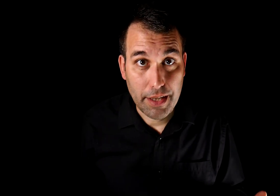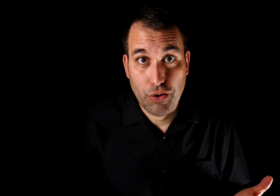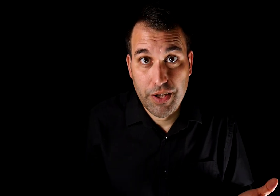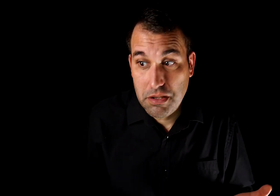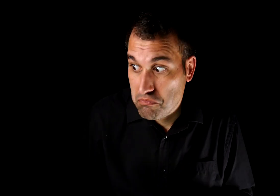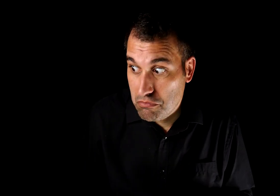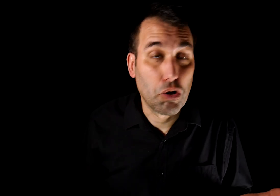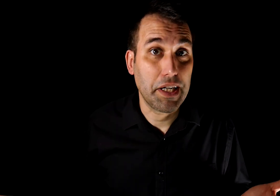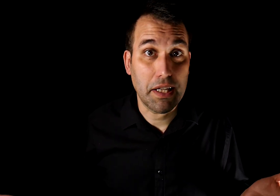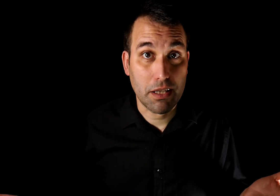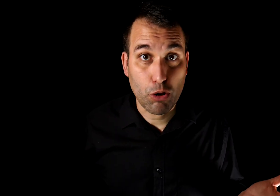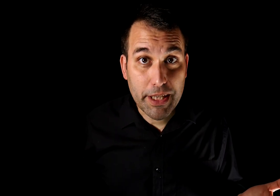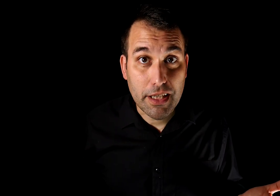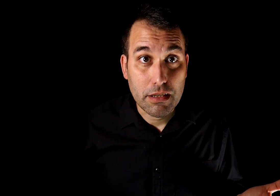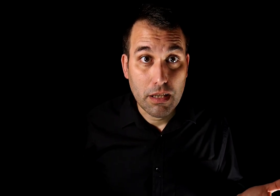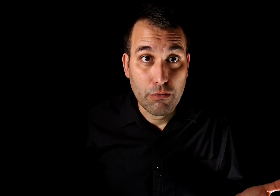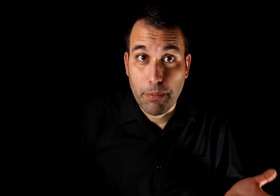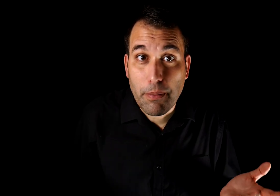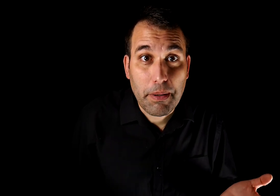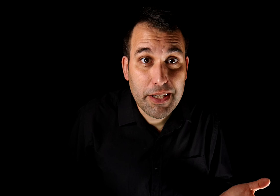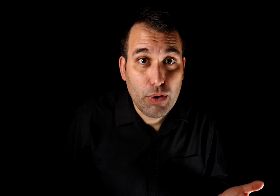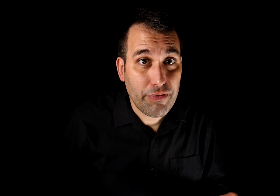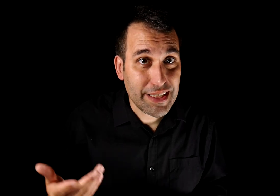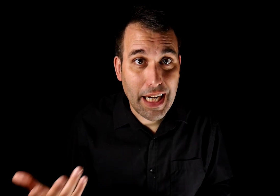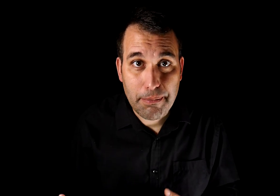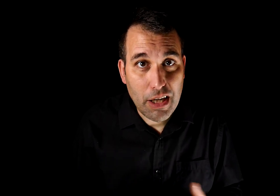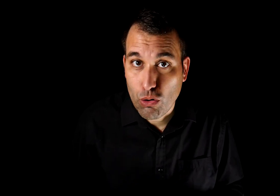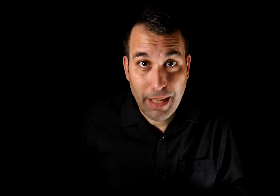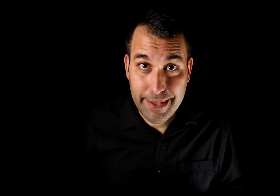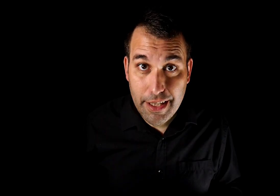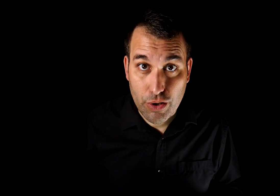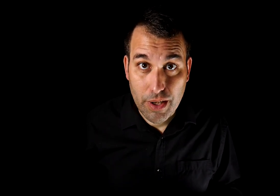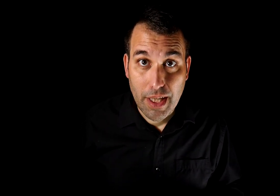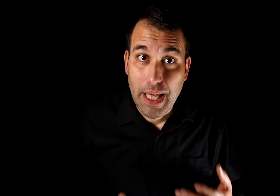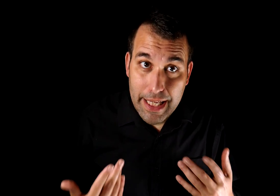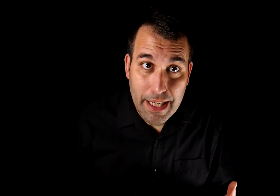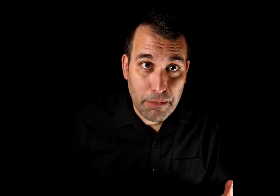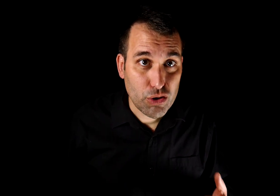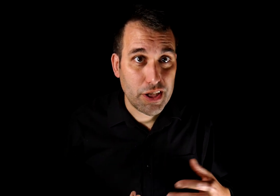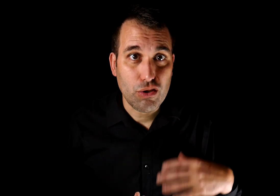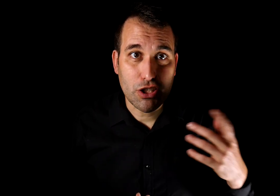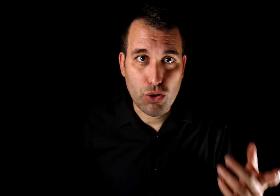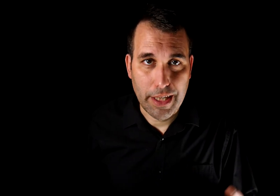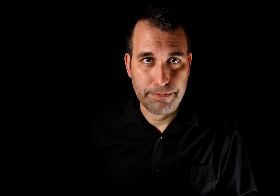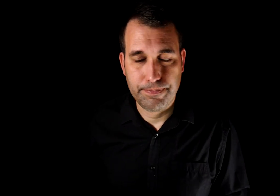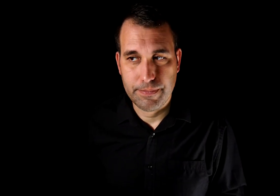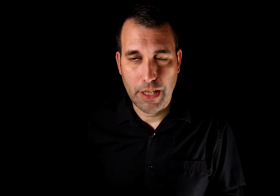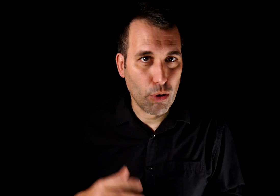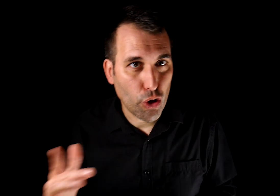entonces no hay nada de que preocuparse. Fue probablemente una falsa alarma o un malentendido. En cambio, si notas otra, y luego